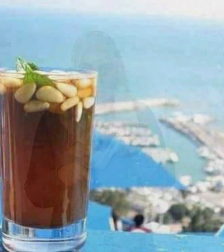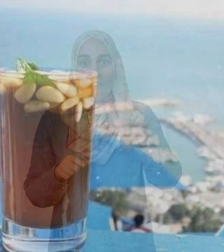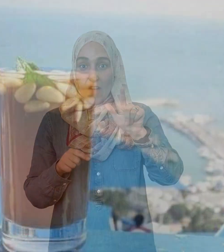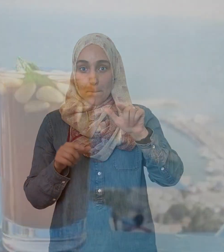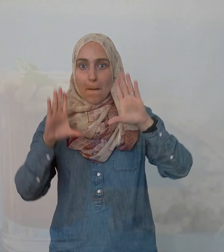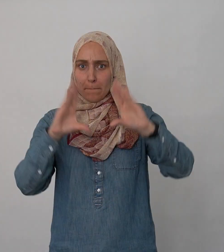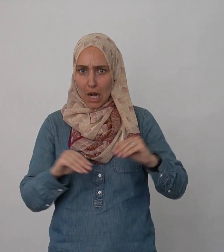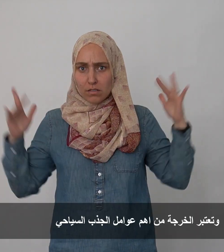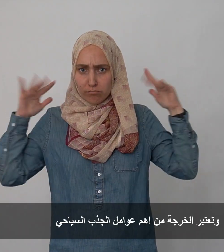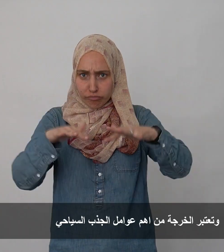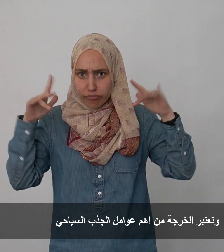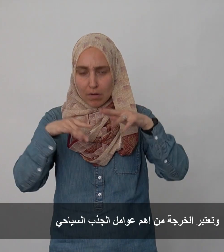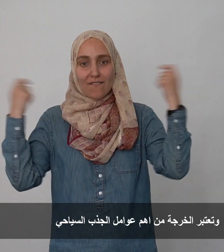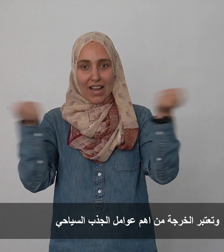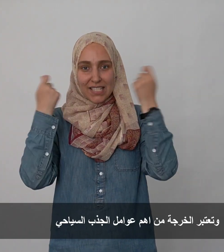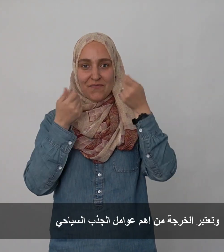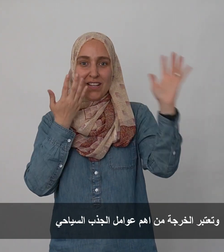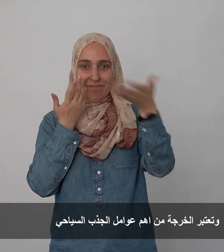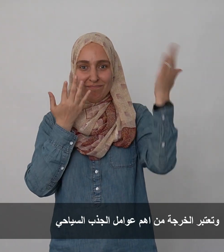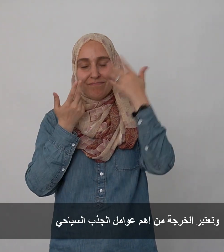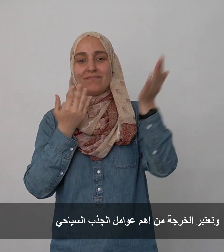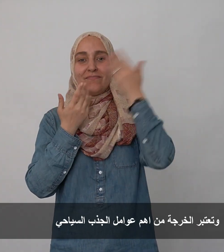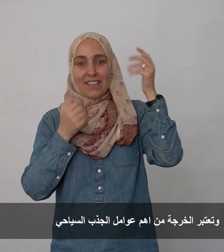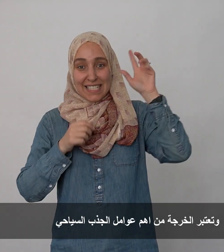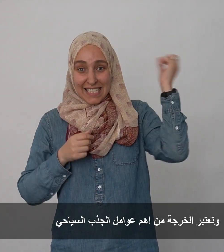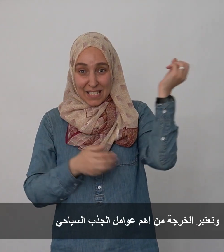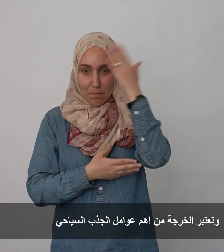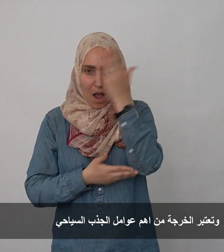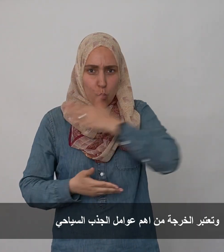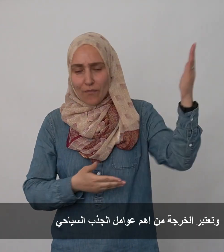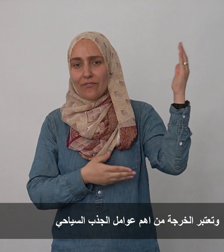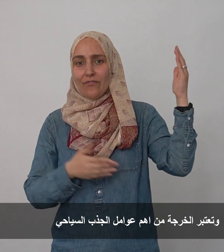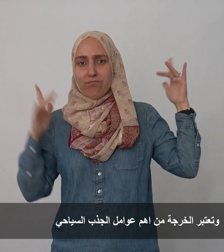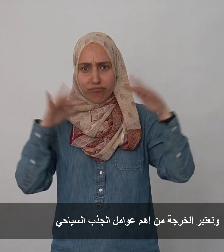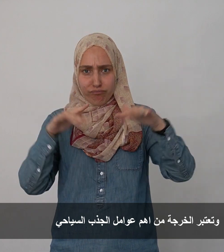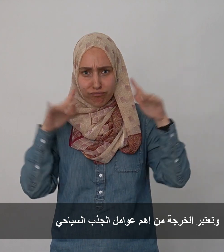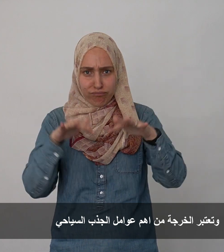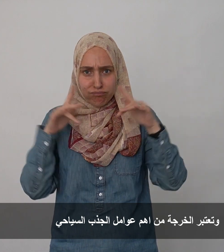وتعتبر الخرجة من أهم عوامل الأجذب السياحي ونظر إلى مكانة سيدي بوسعيد السياحية